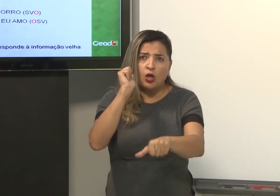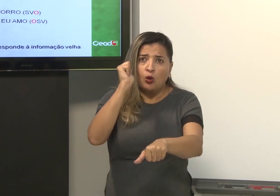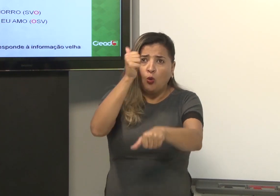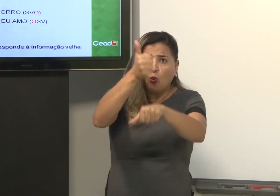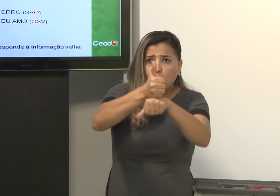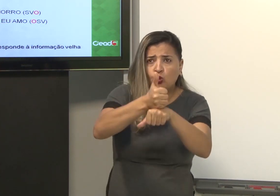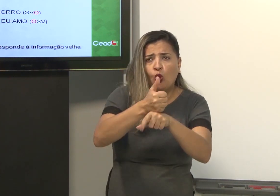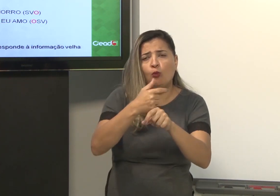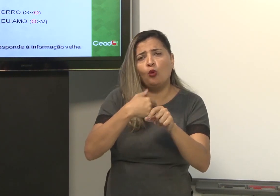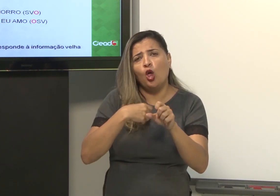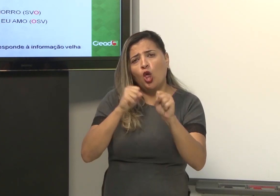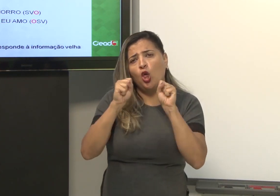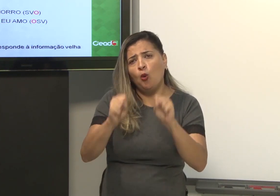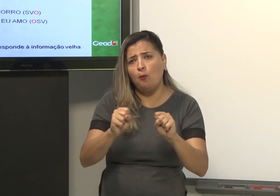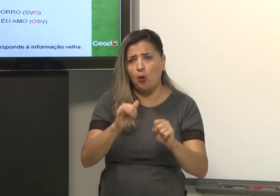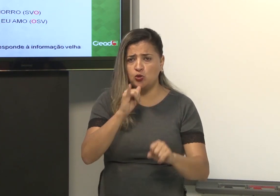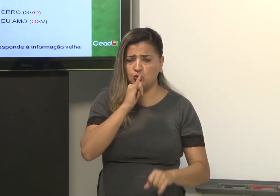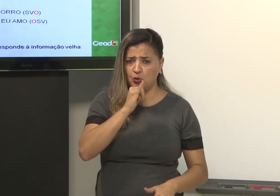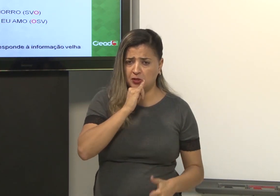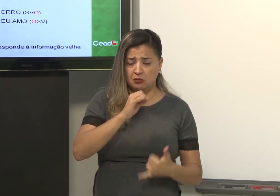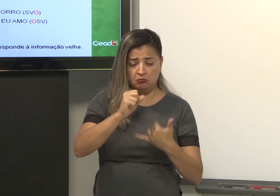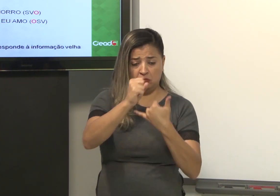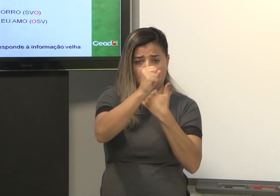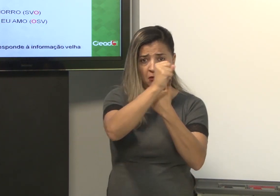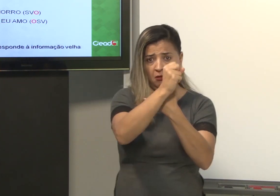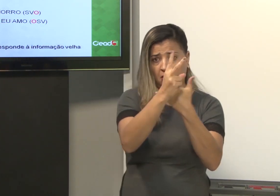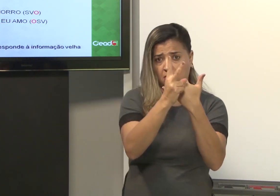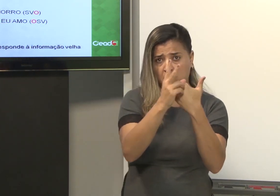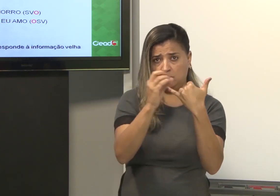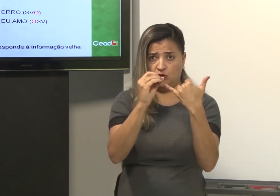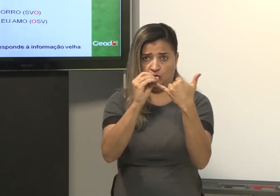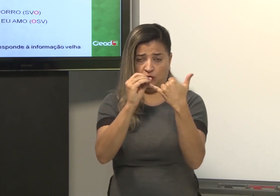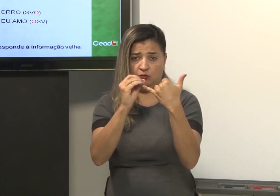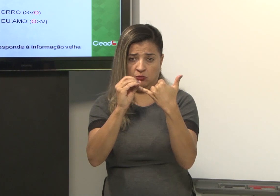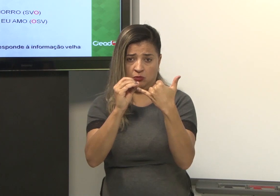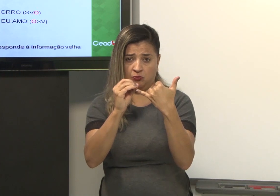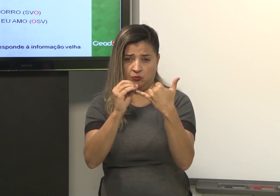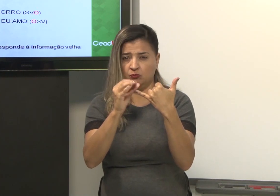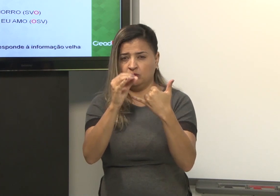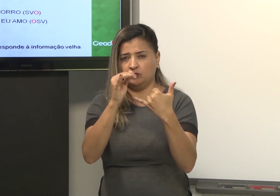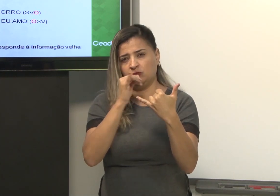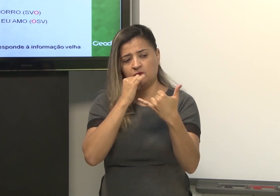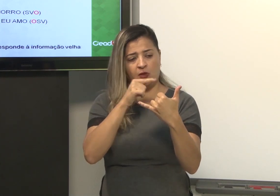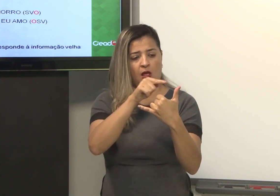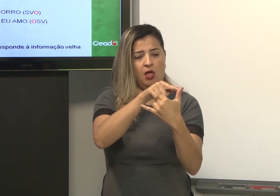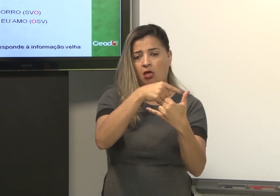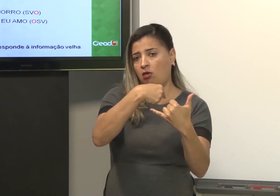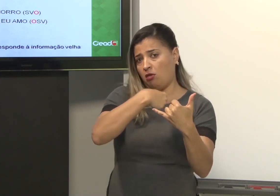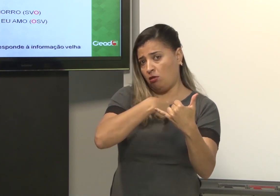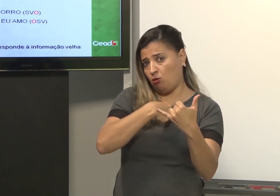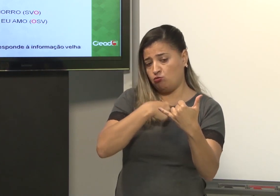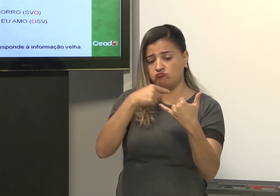Também temos o tópico no sujeito, verbo, objeto. Eu,